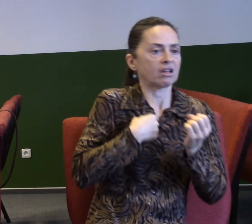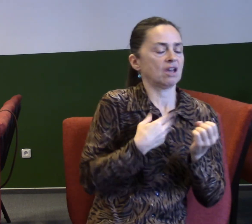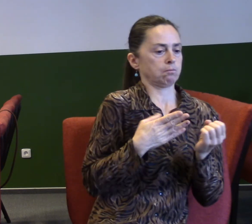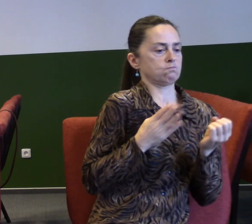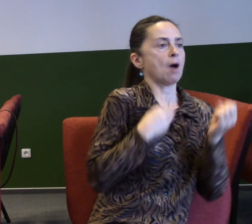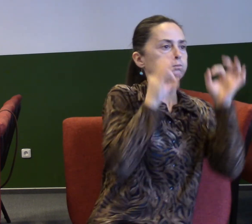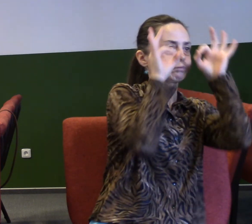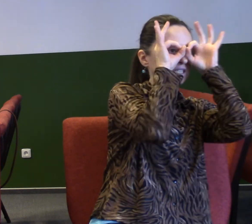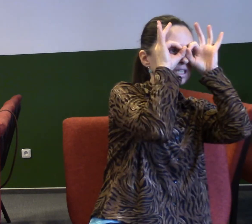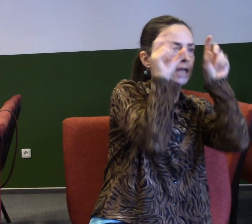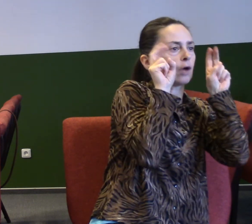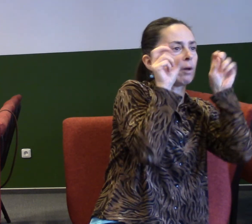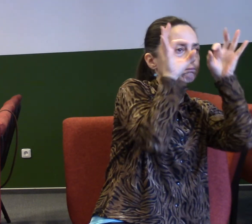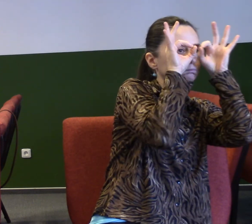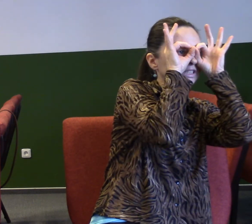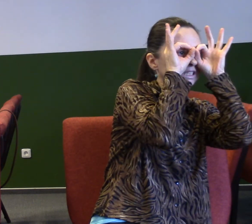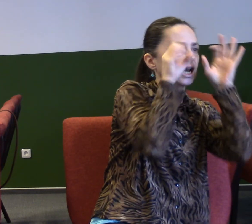nesmírně obtížné, ho přesvědčí, že to tak není.